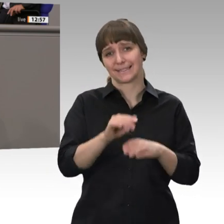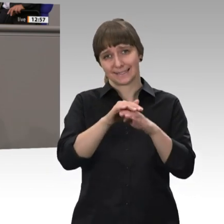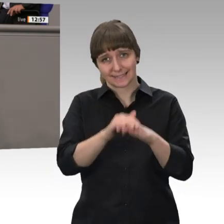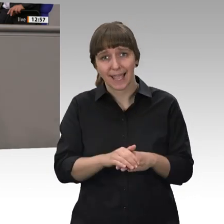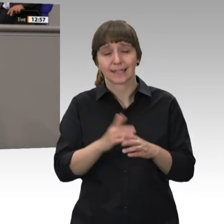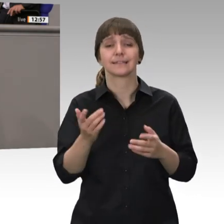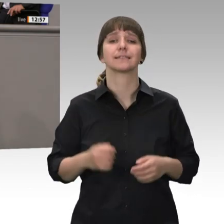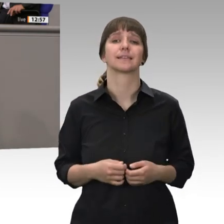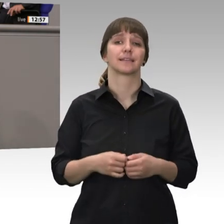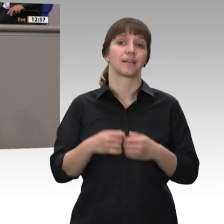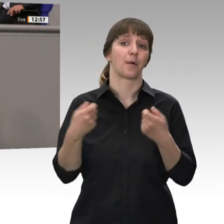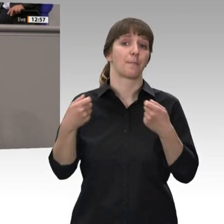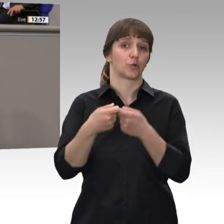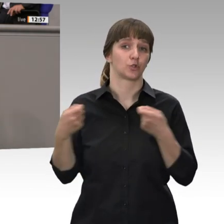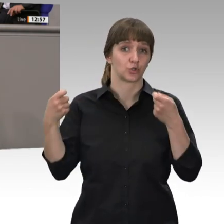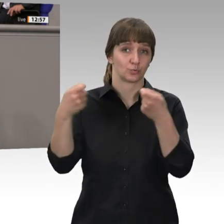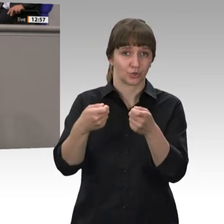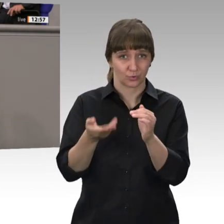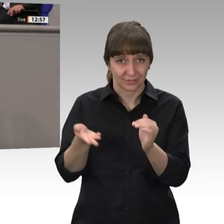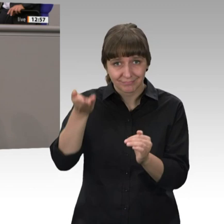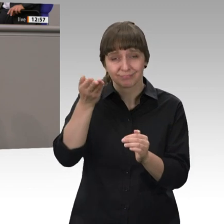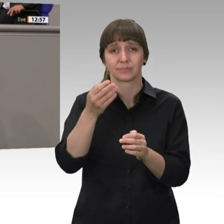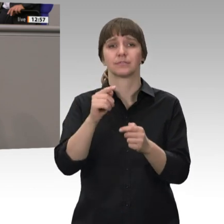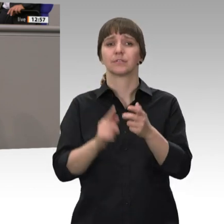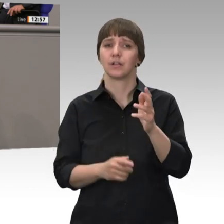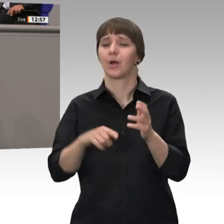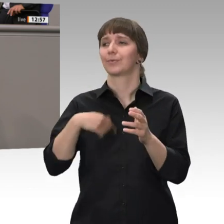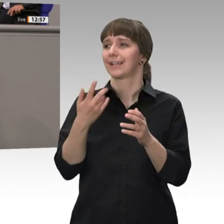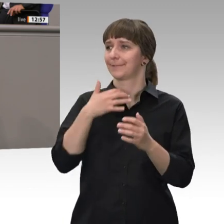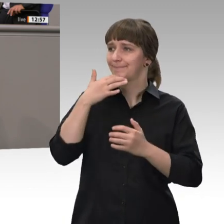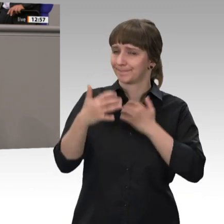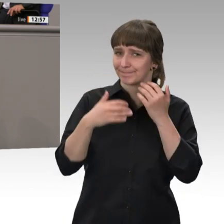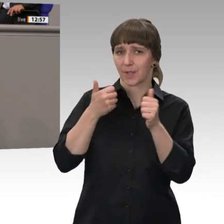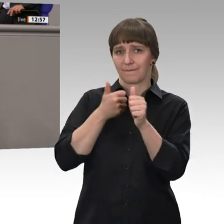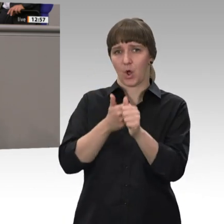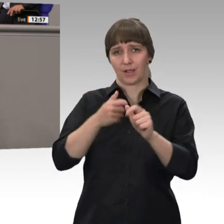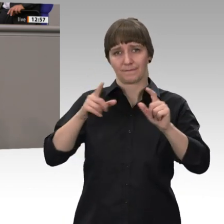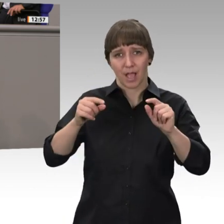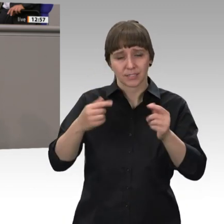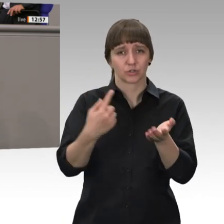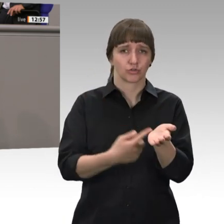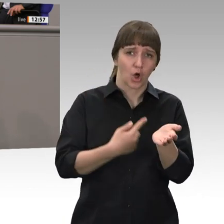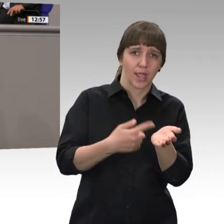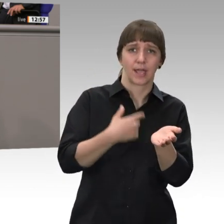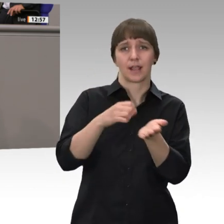Bundeszuschusses. Als ich dann darauf einging, was das für Folgen hat für Steuern und Abgaben für Ihre Bezüge,